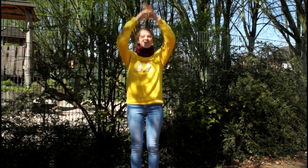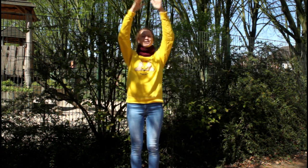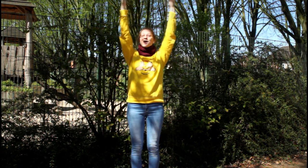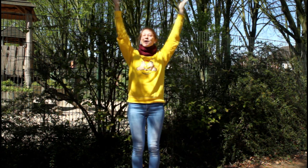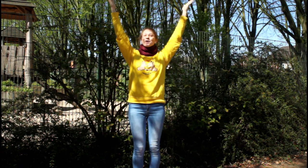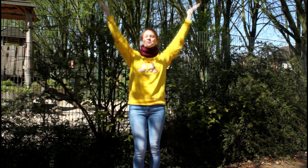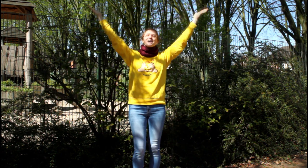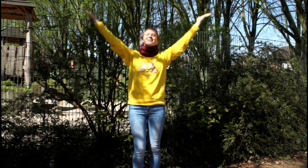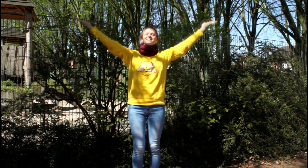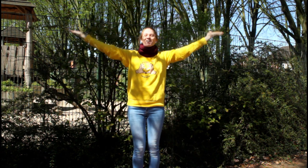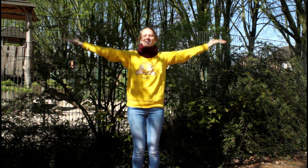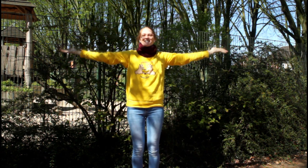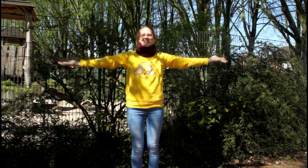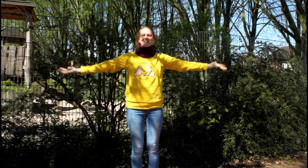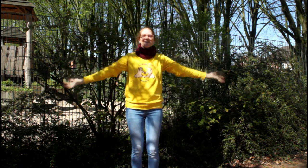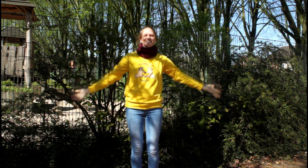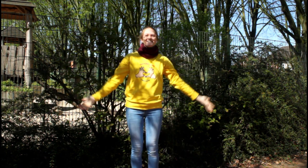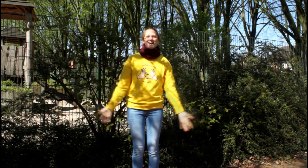wir loben Gott den